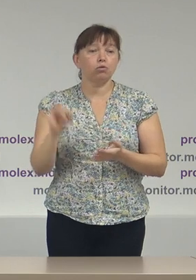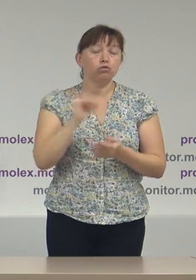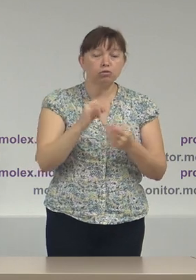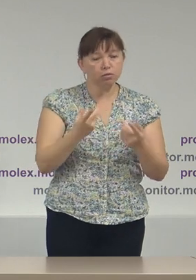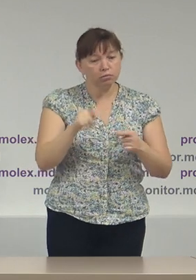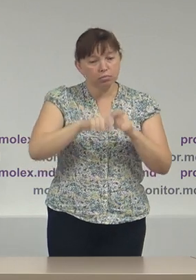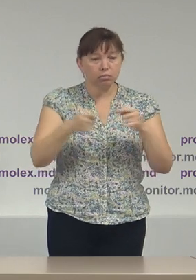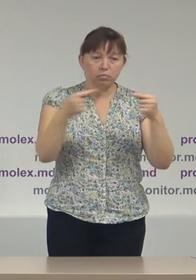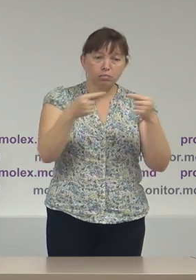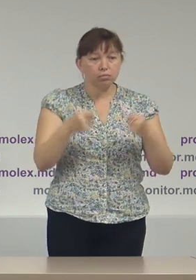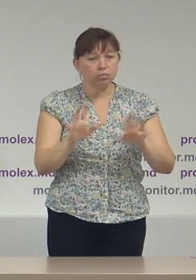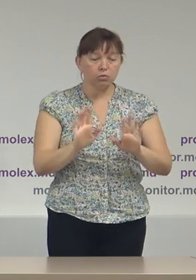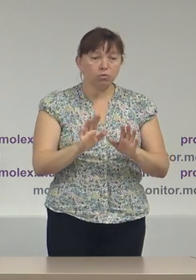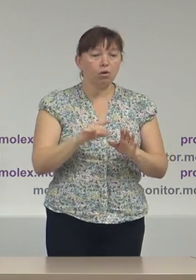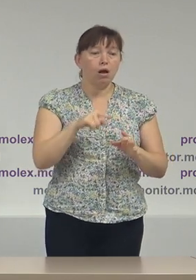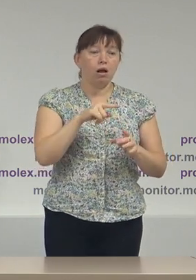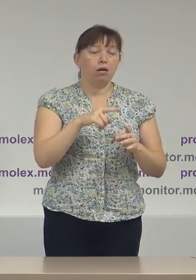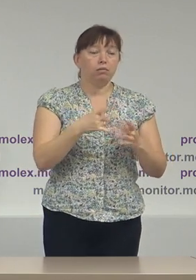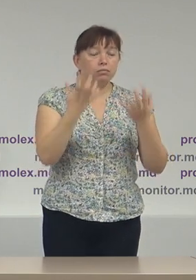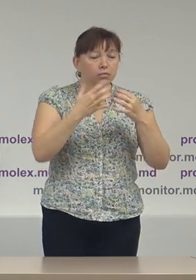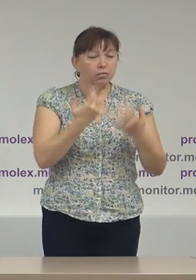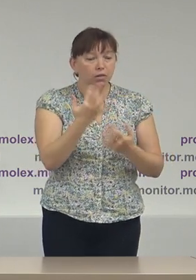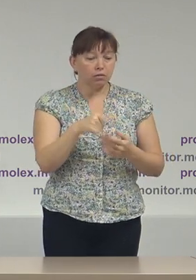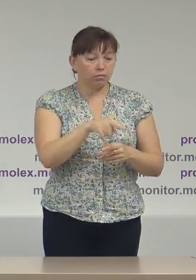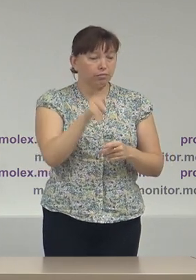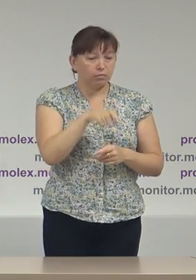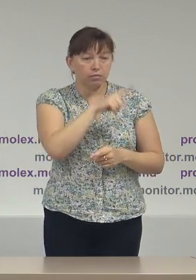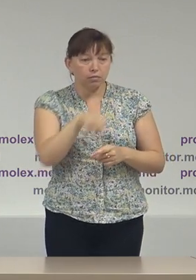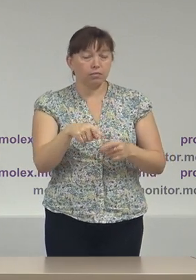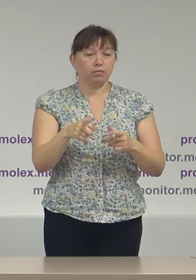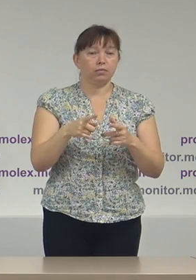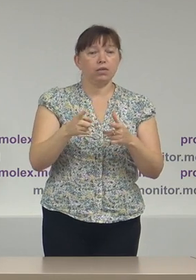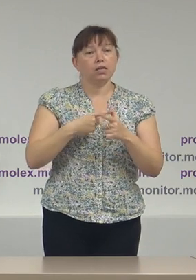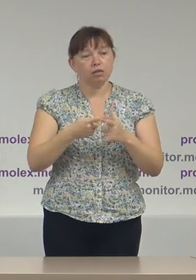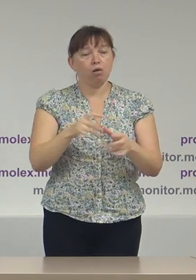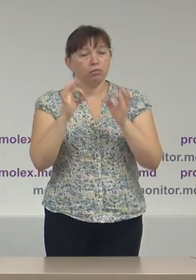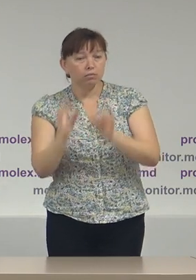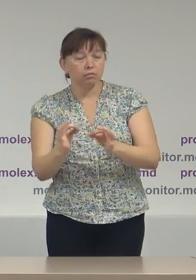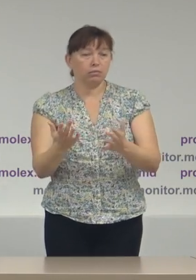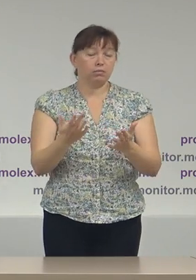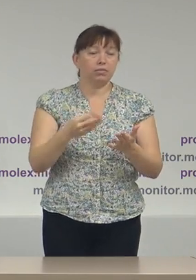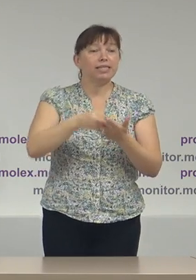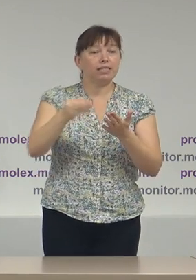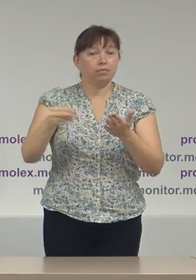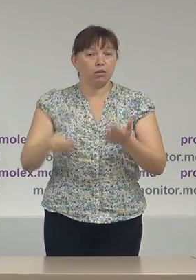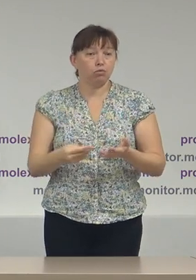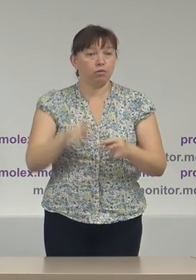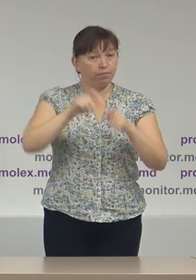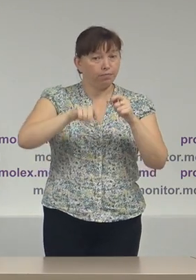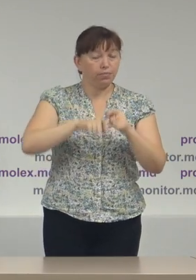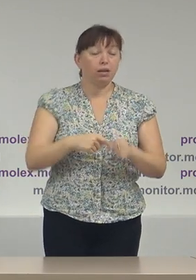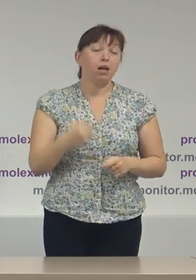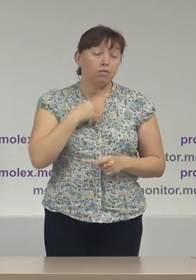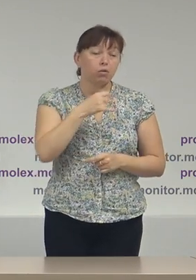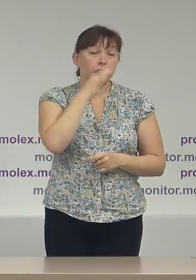cu privire la invalidarea sau nulitatea anumitor tipuri de semnături. Aici vreau să sublănesc că